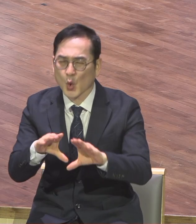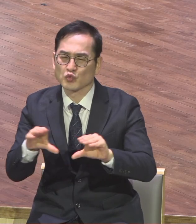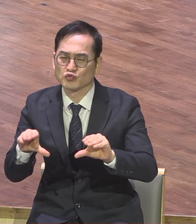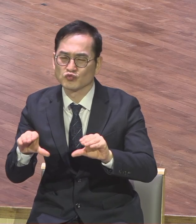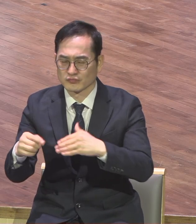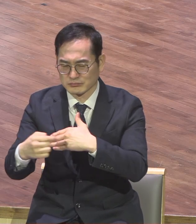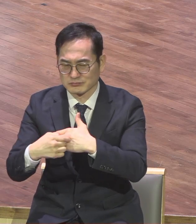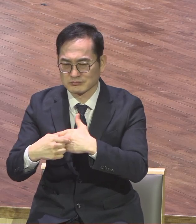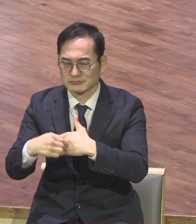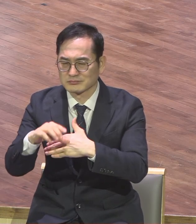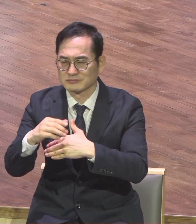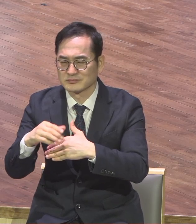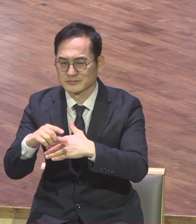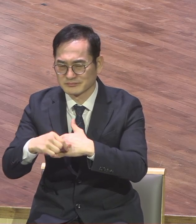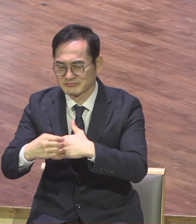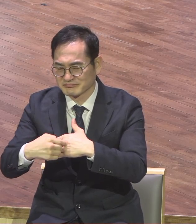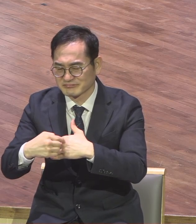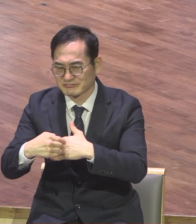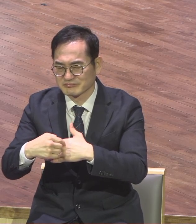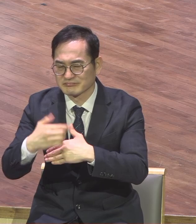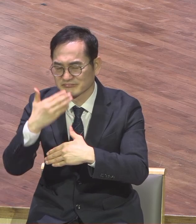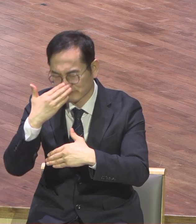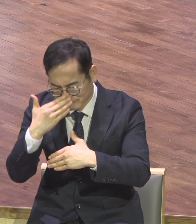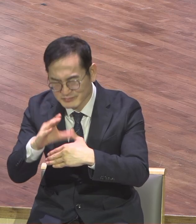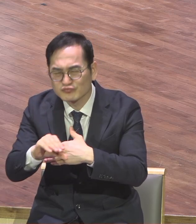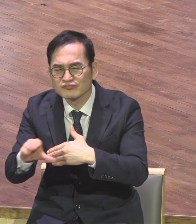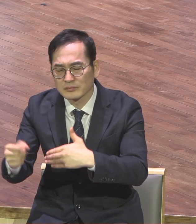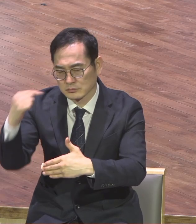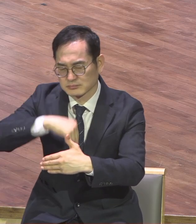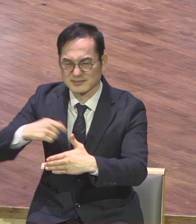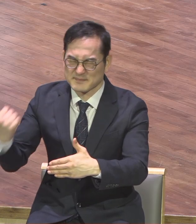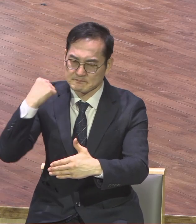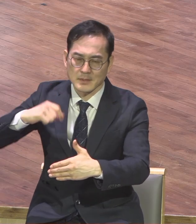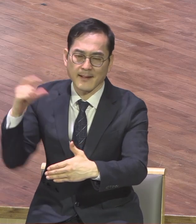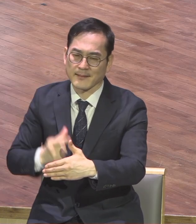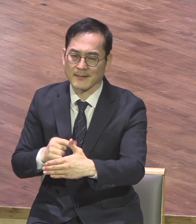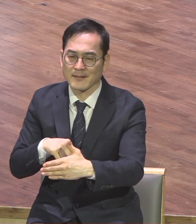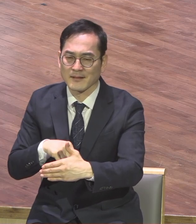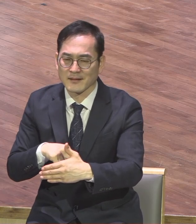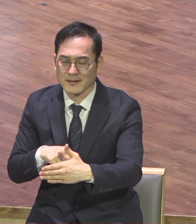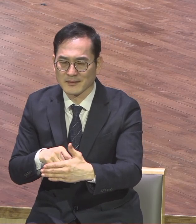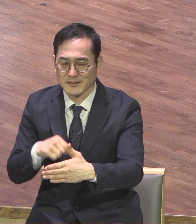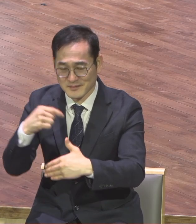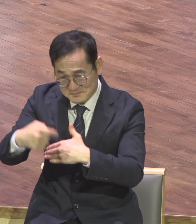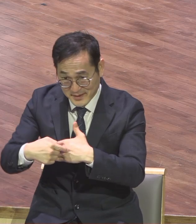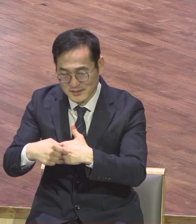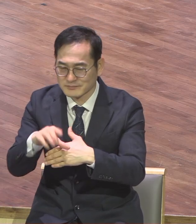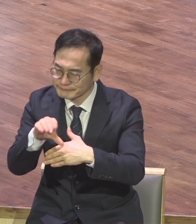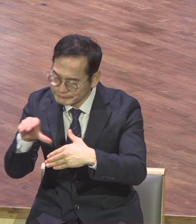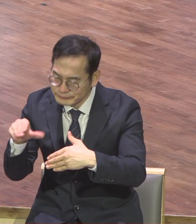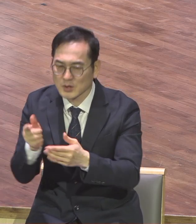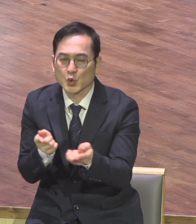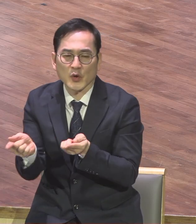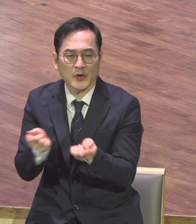누구하거나 원리세 세 번째는 올해의 참음 이것은요 장식의 3장 사건으로 하나님 말씀에